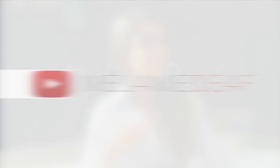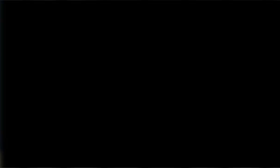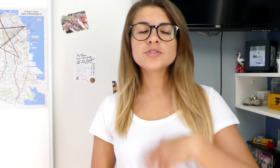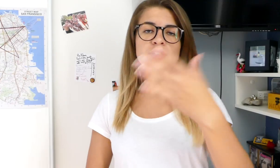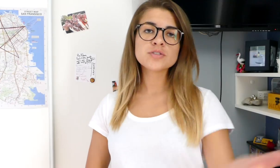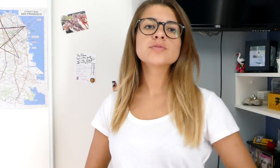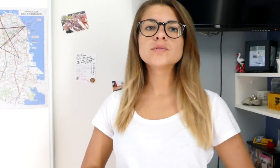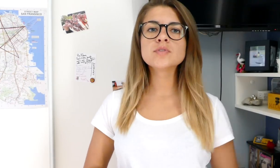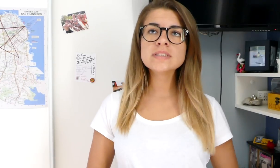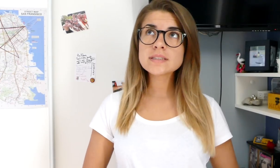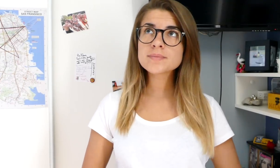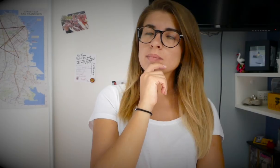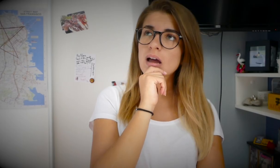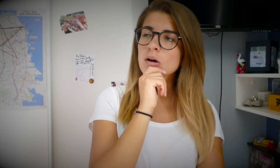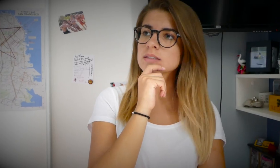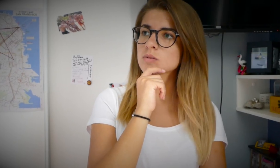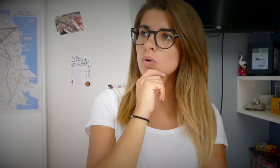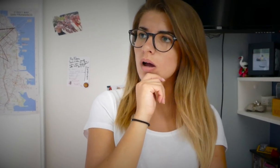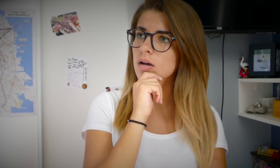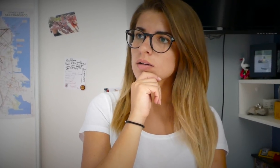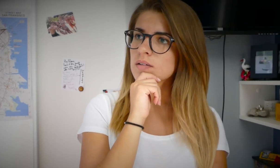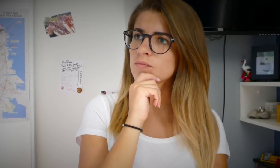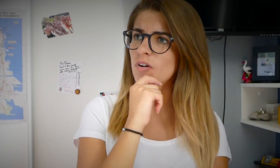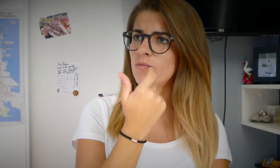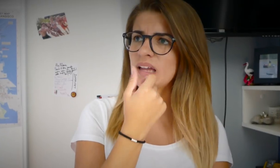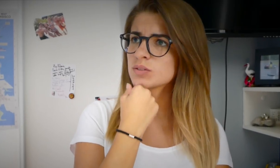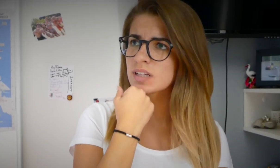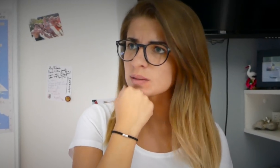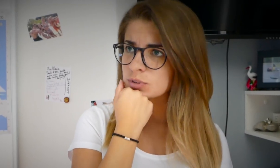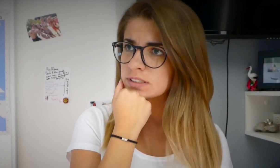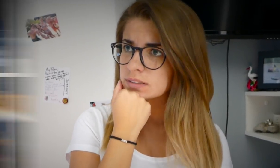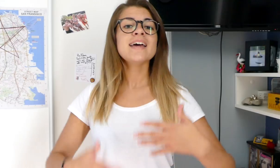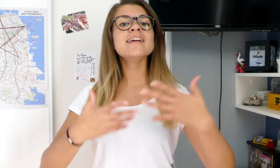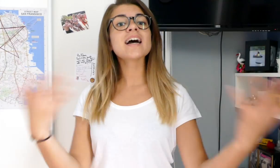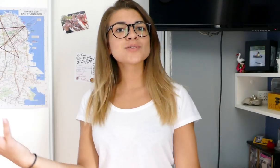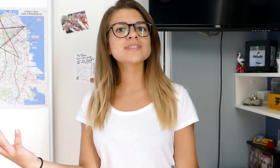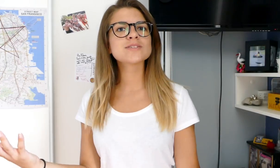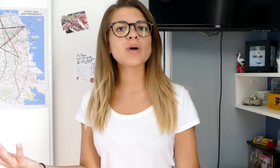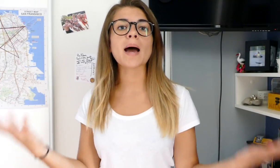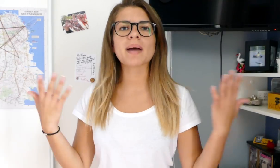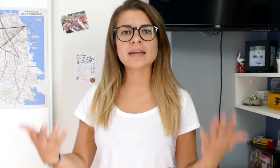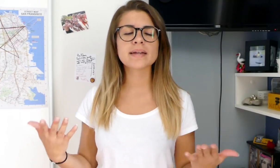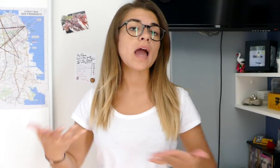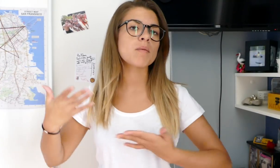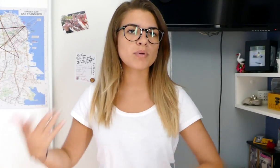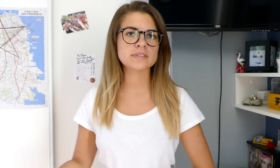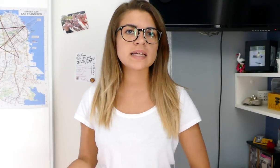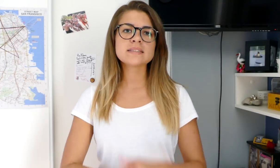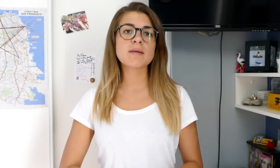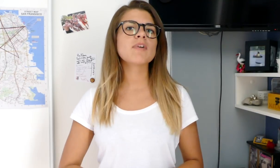J'imagine que vous vous dites, mais alors les sourds, ils ne peuvent pas écouter la musique. Il y a donc des sourds appareillés implantés qui aiment